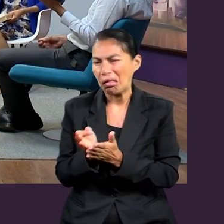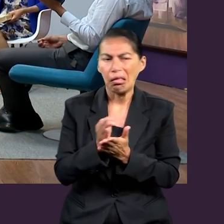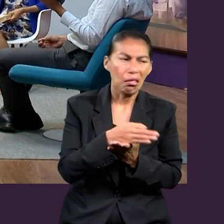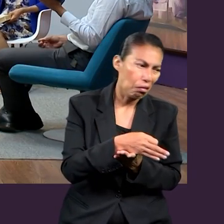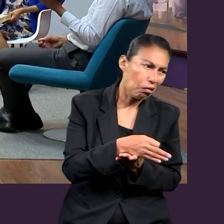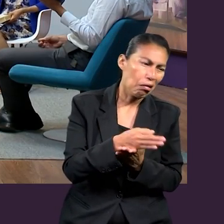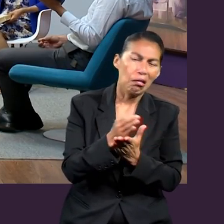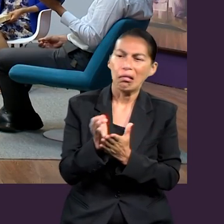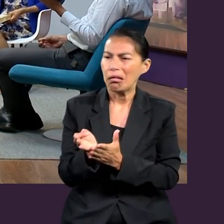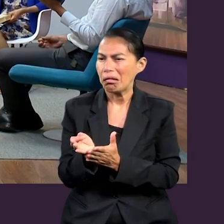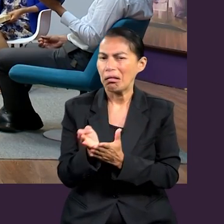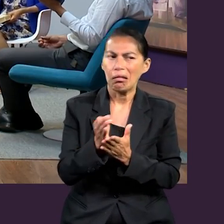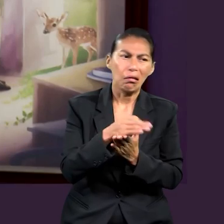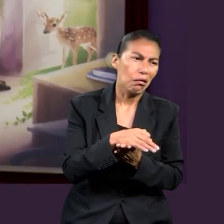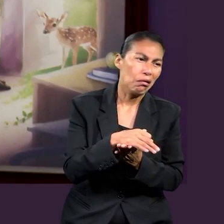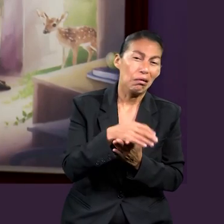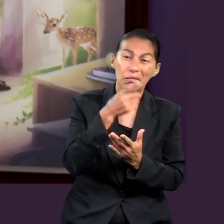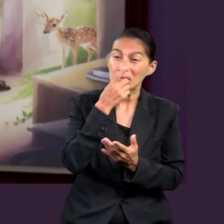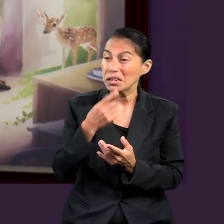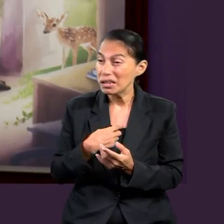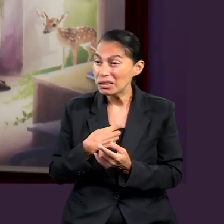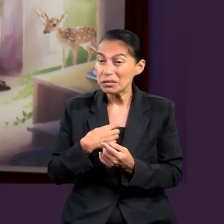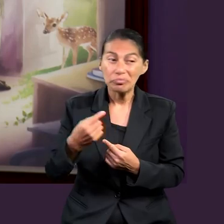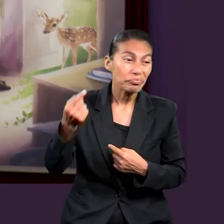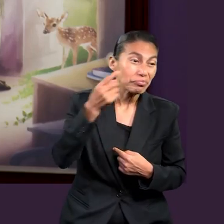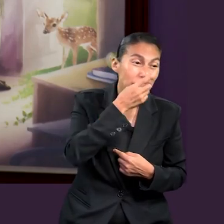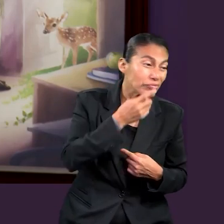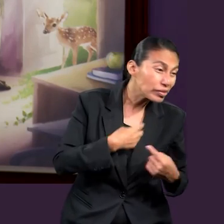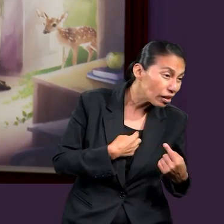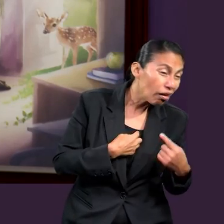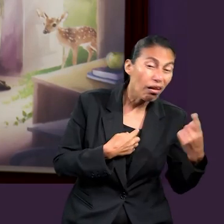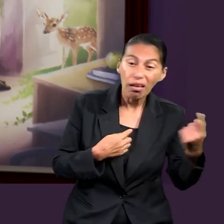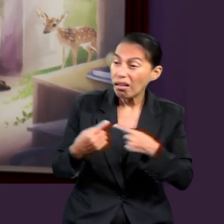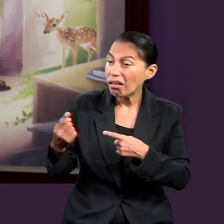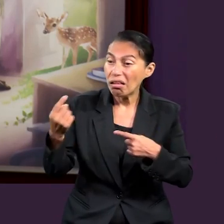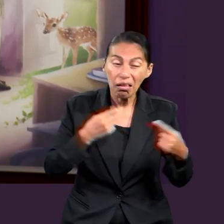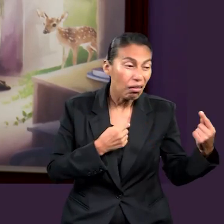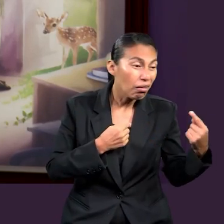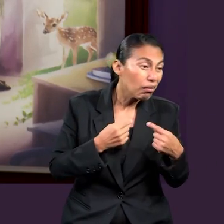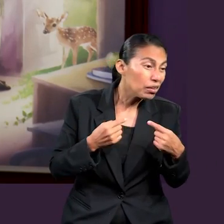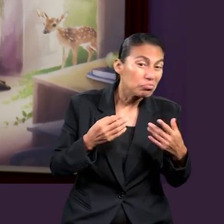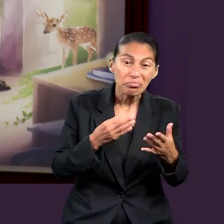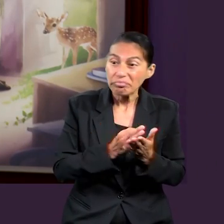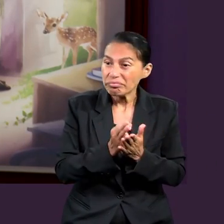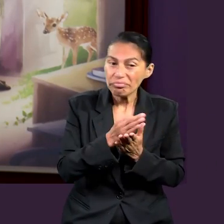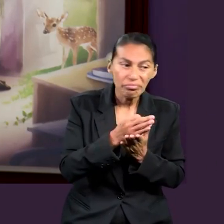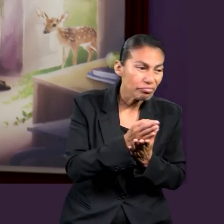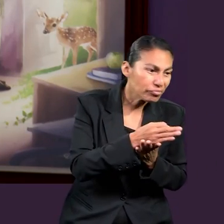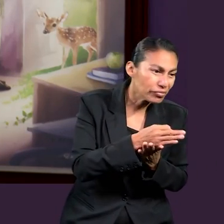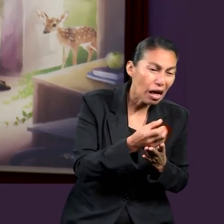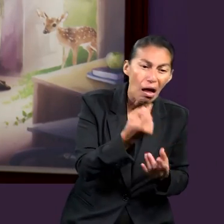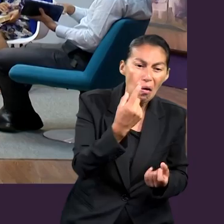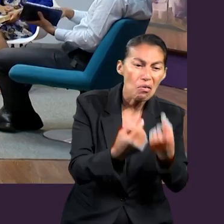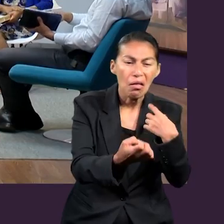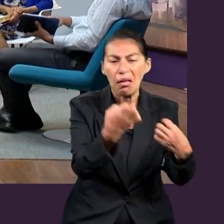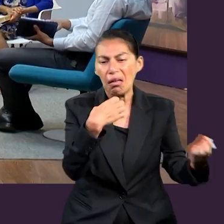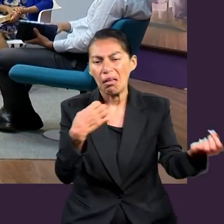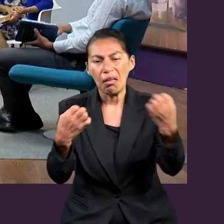todo viento de doctrina, por los engaños de aquellos que emplean con astucia artimañas engañosas. Están los cuatro,